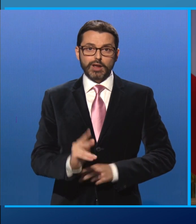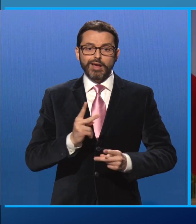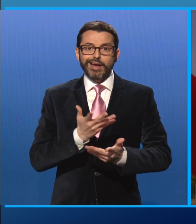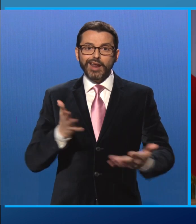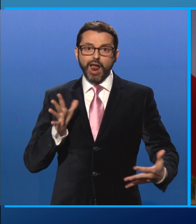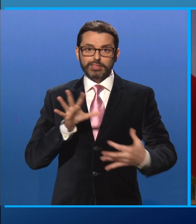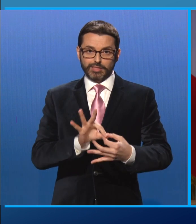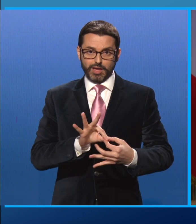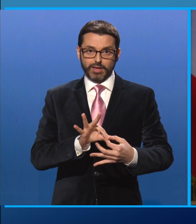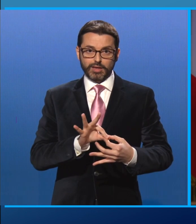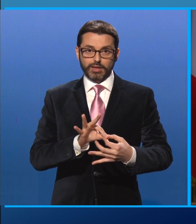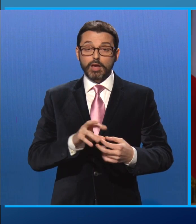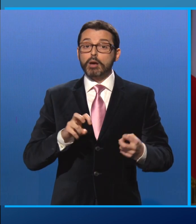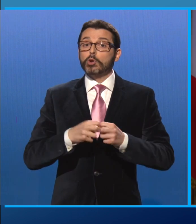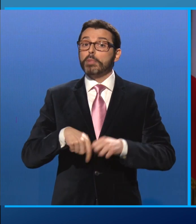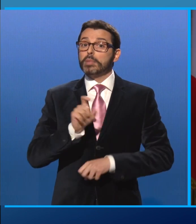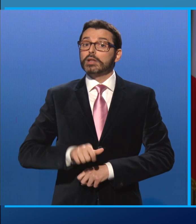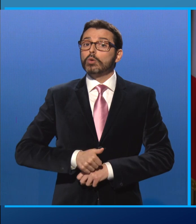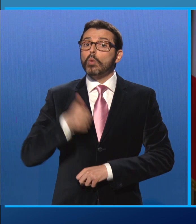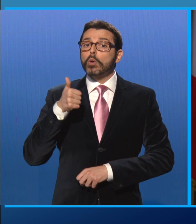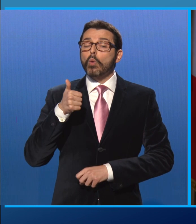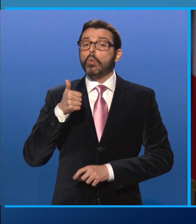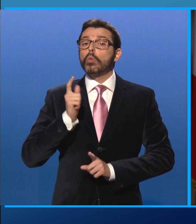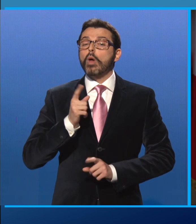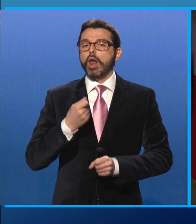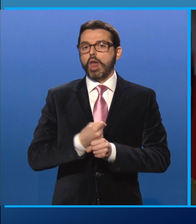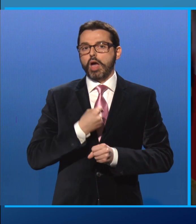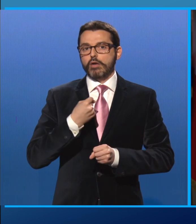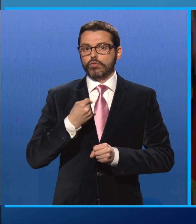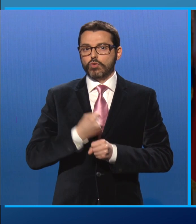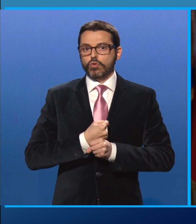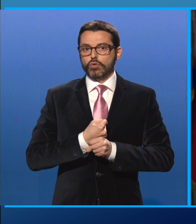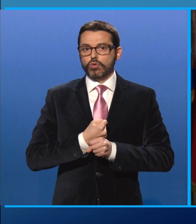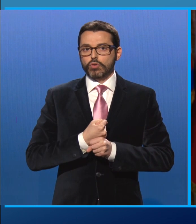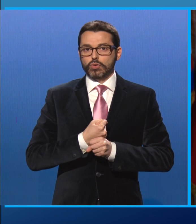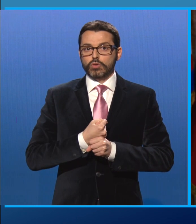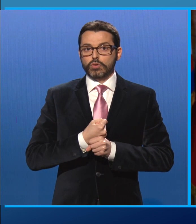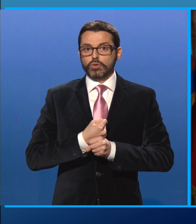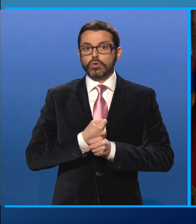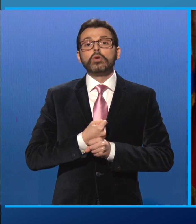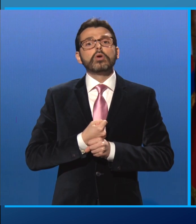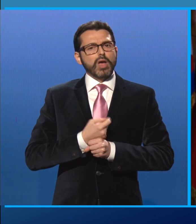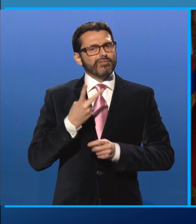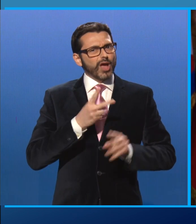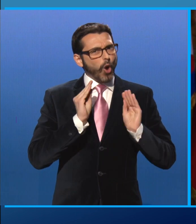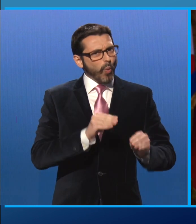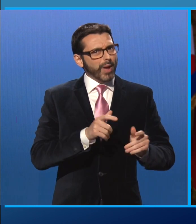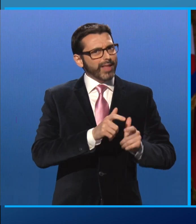Il problema numero uno del Paese rimane il lavoro. Nonostante l'aumento degli occupati, sono ancora troppe le persone